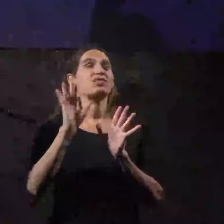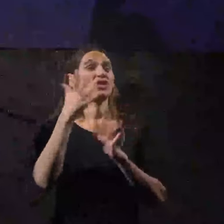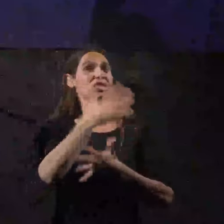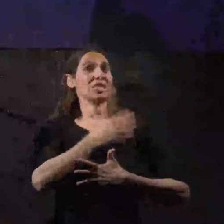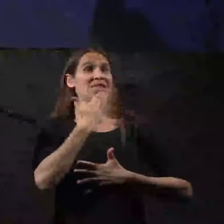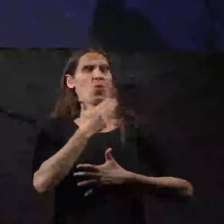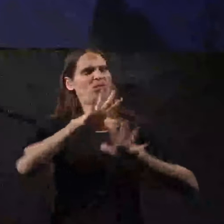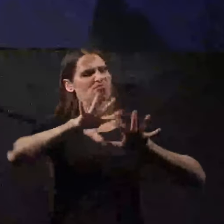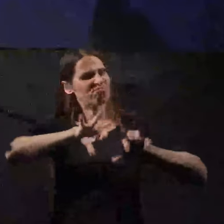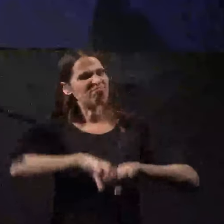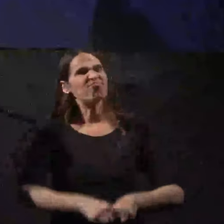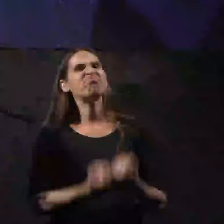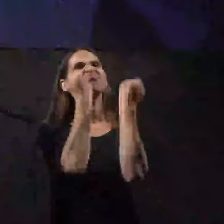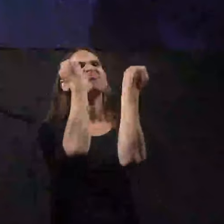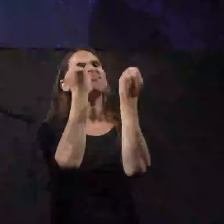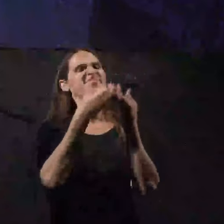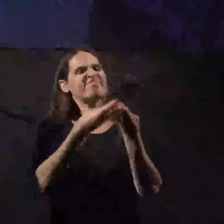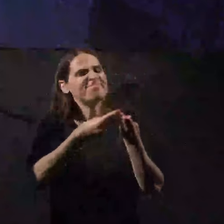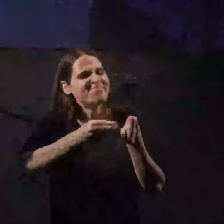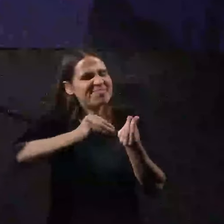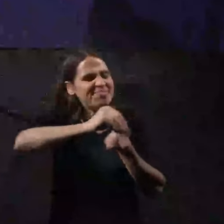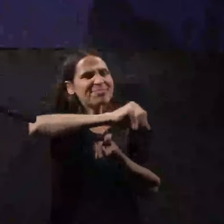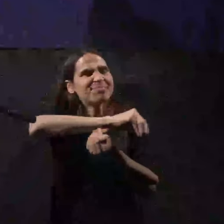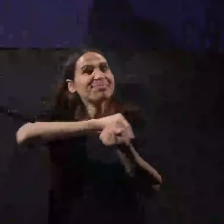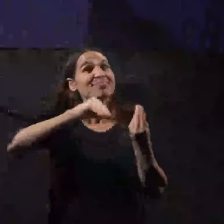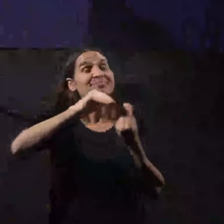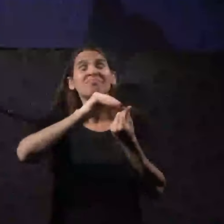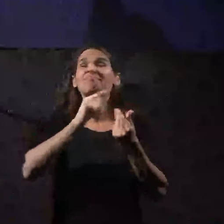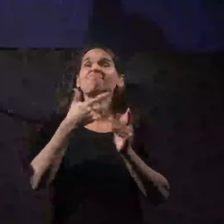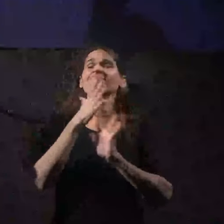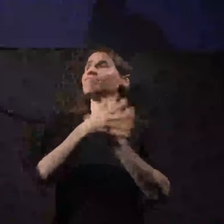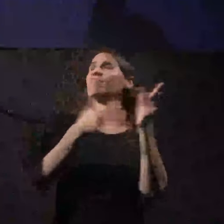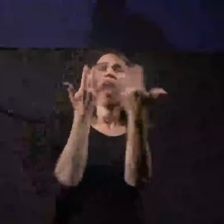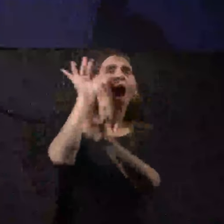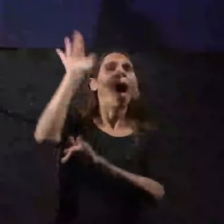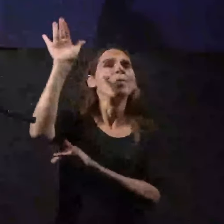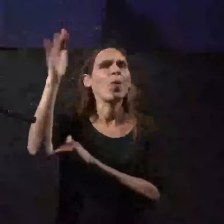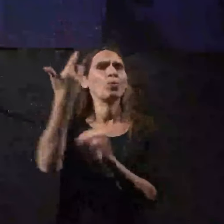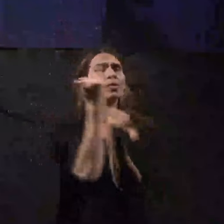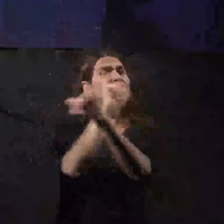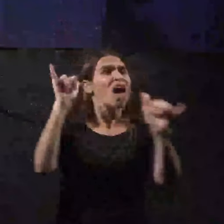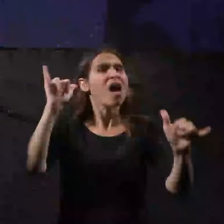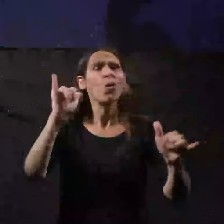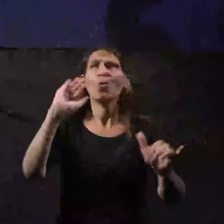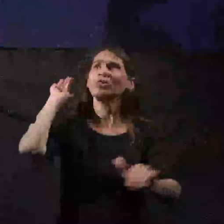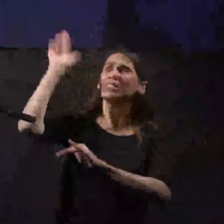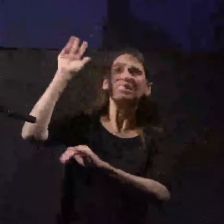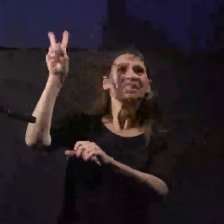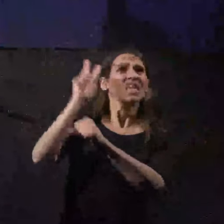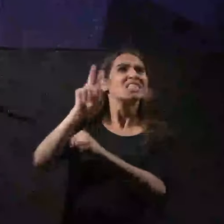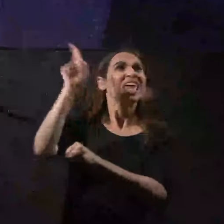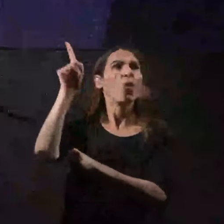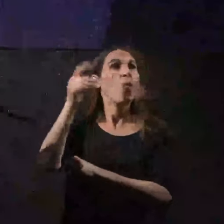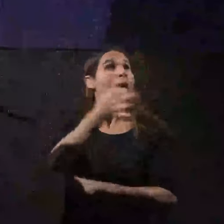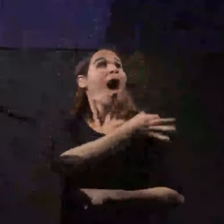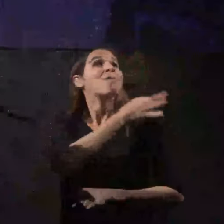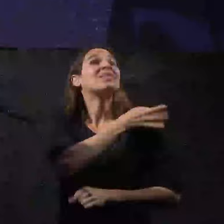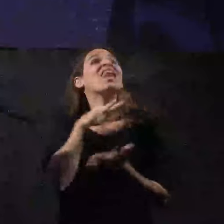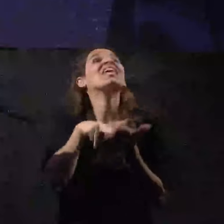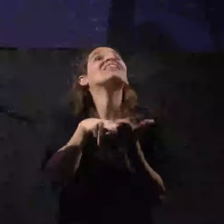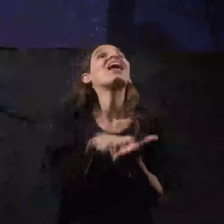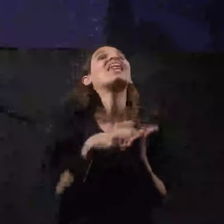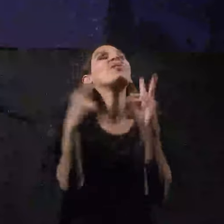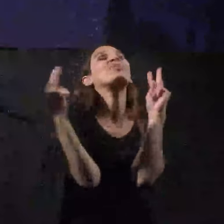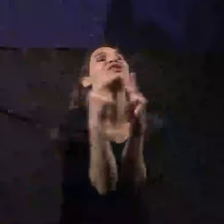הציונות אמרו להם צעקו, עזירו הרמטכל התחנן